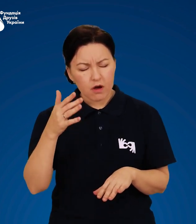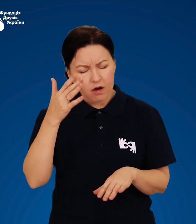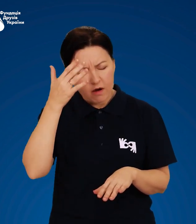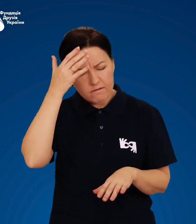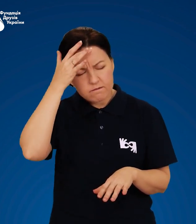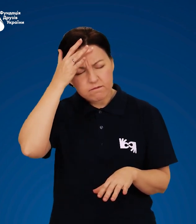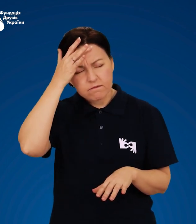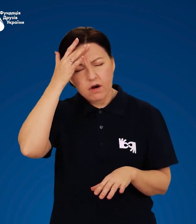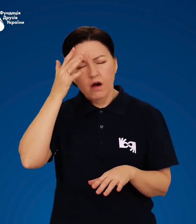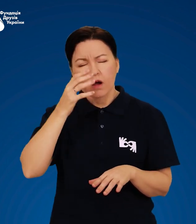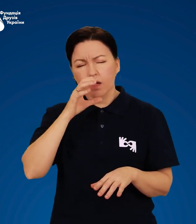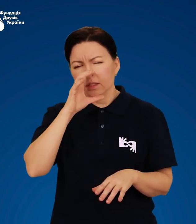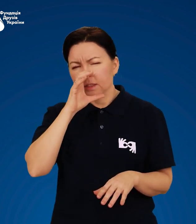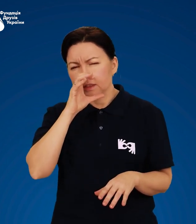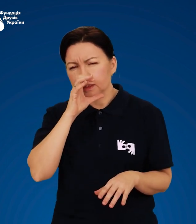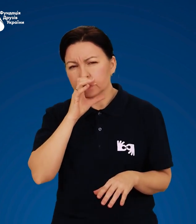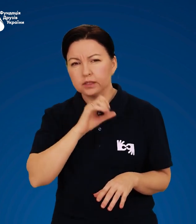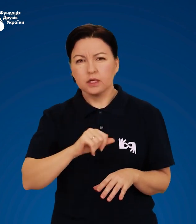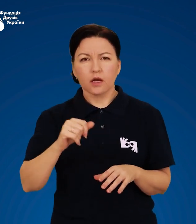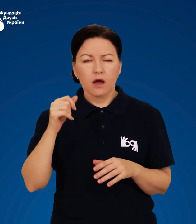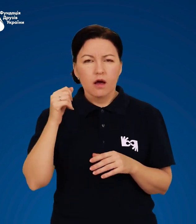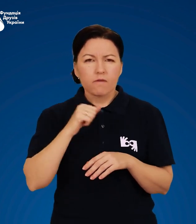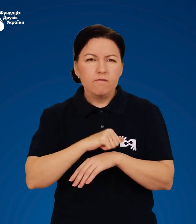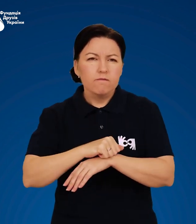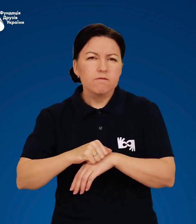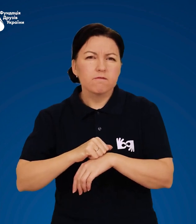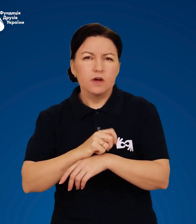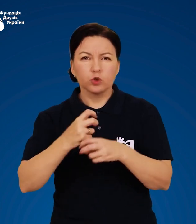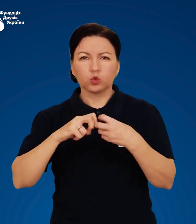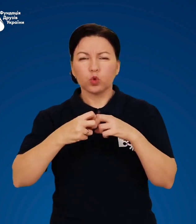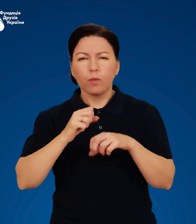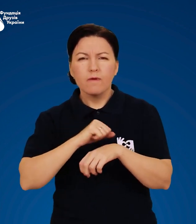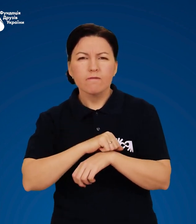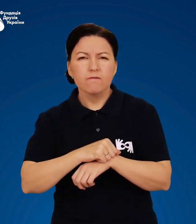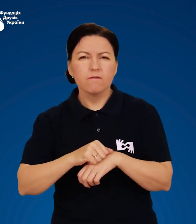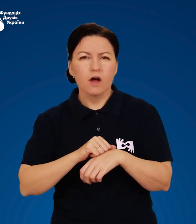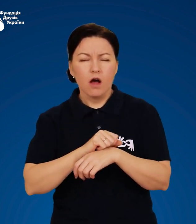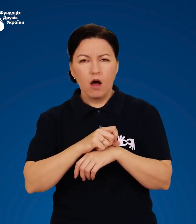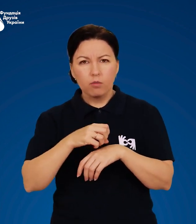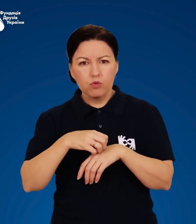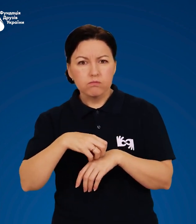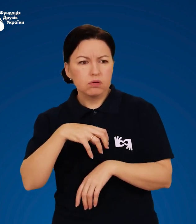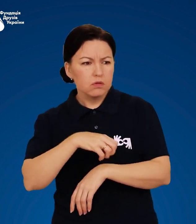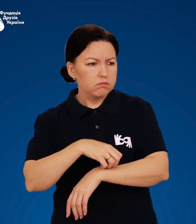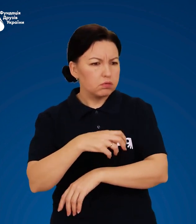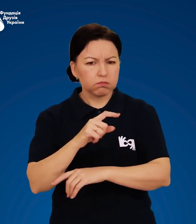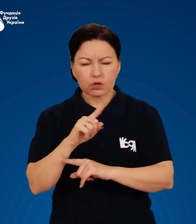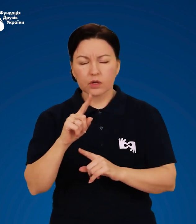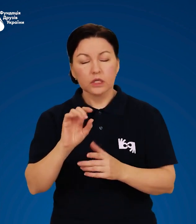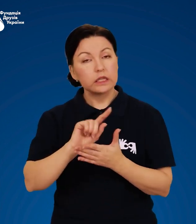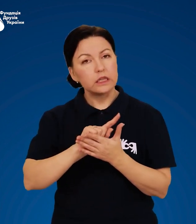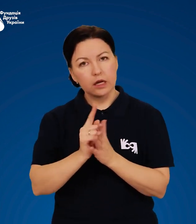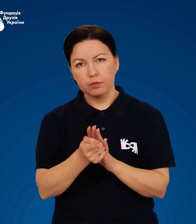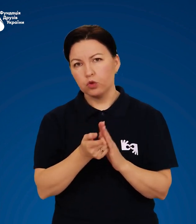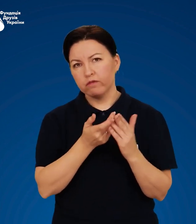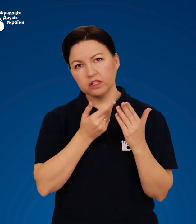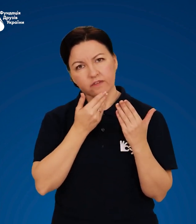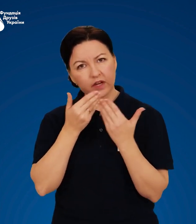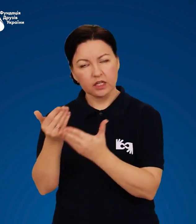біль в голові, нудоту, біль у суглобах, утворилися пухлини, терміново зверніться до